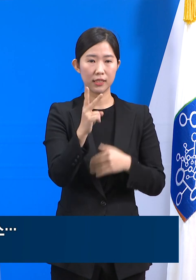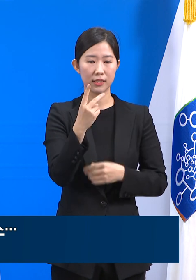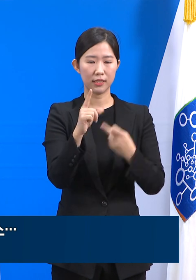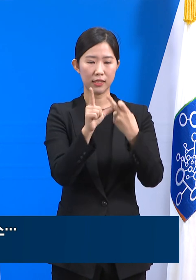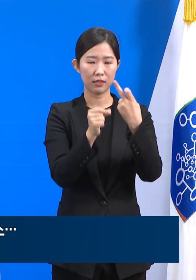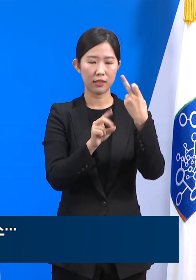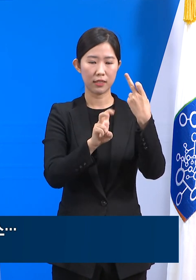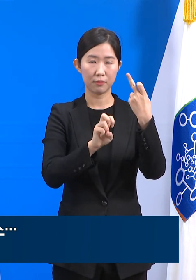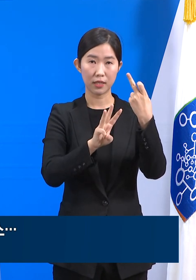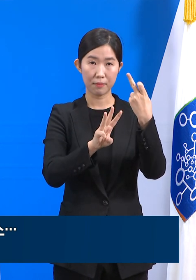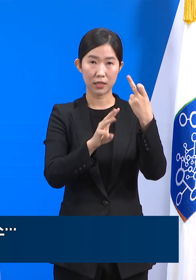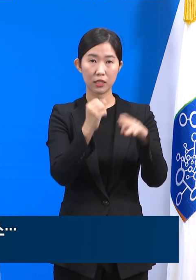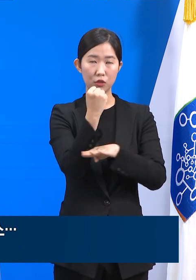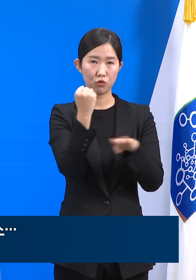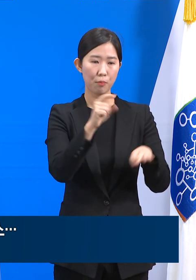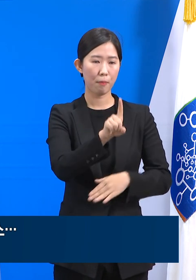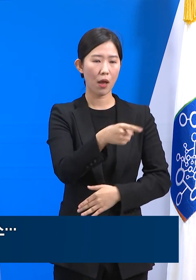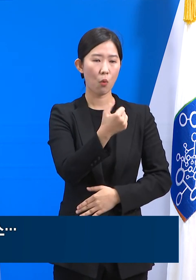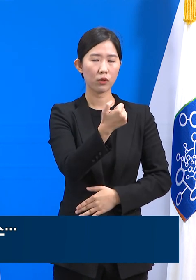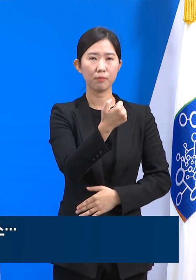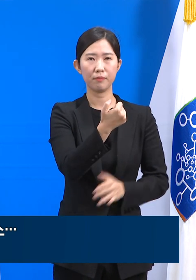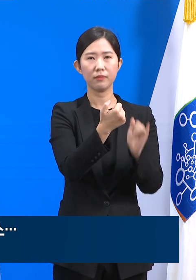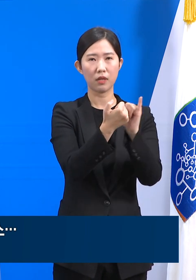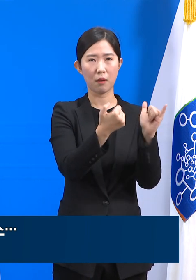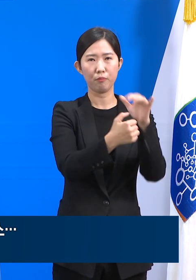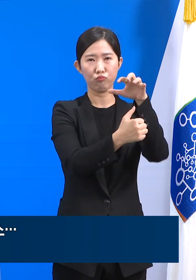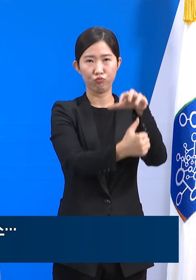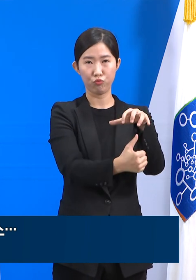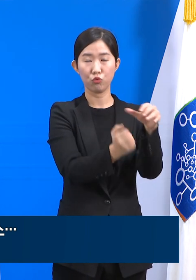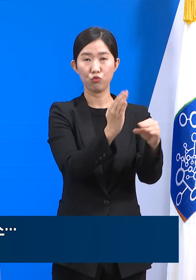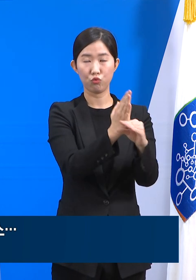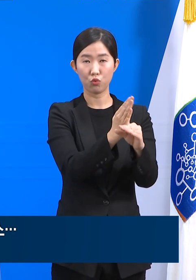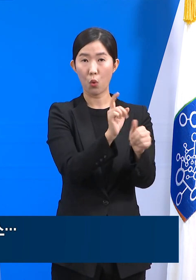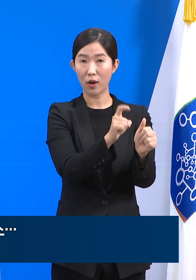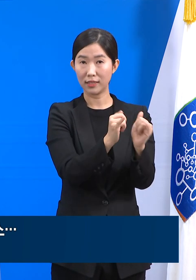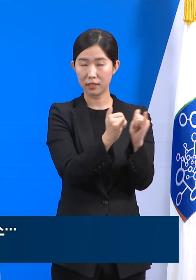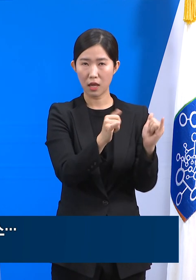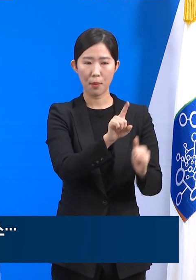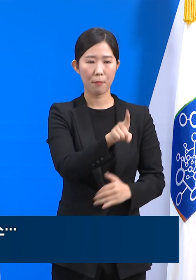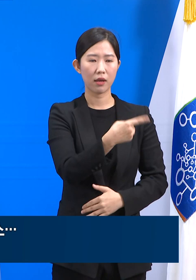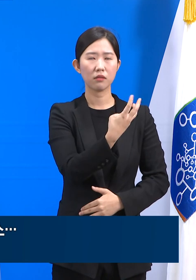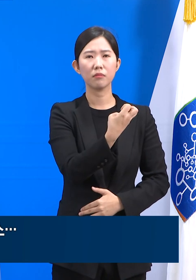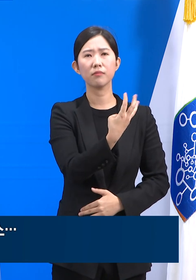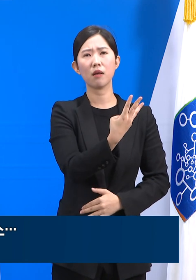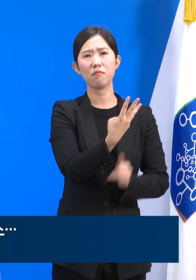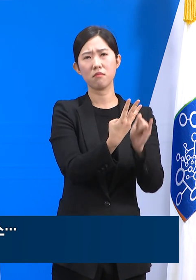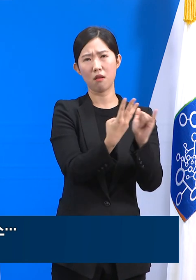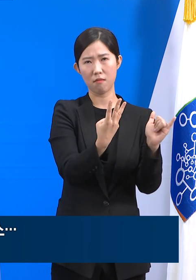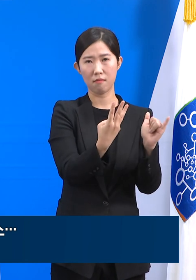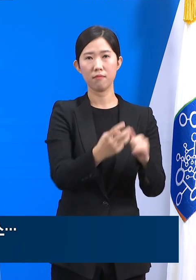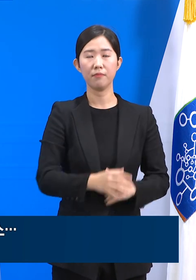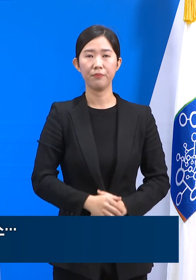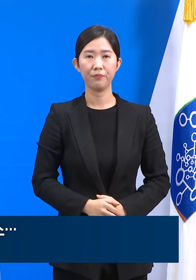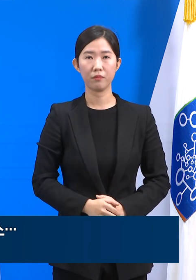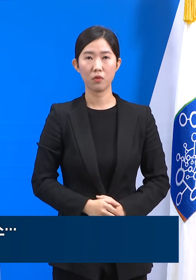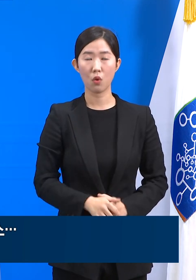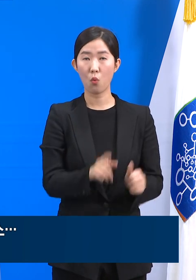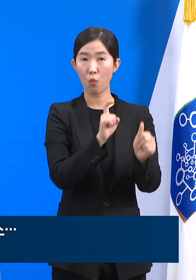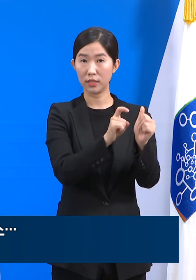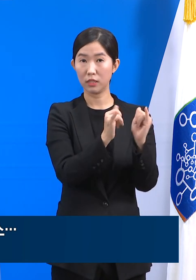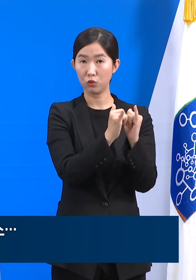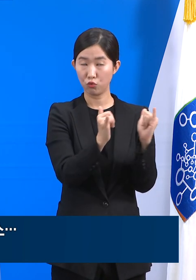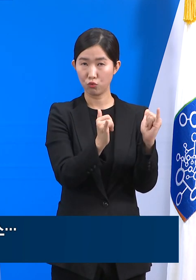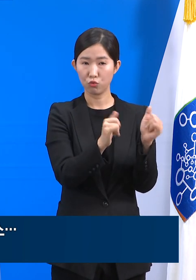150명이 코호트 격리 조치되었으며 확진자는 133명까지 늘었습니다. 확진자들 중